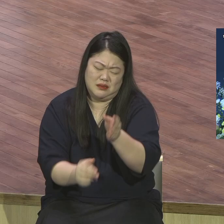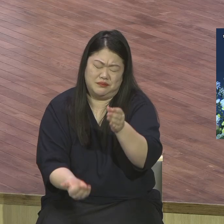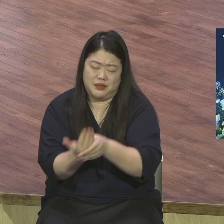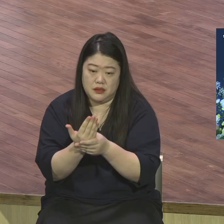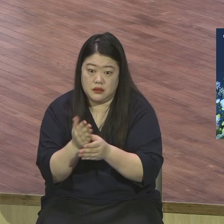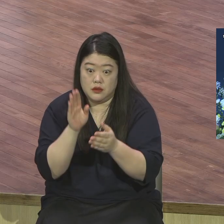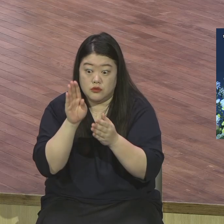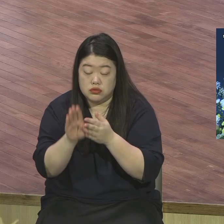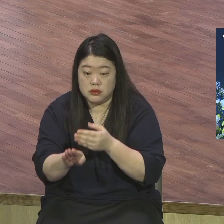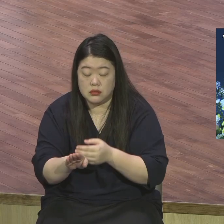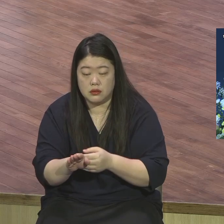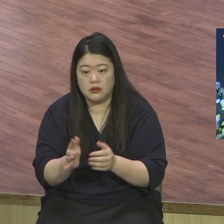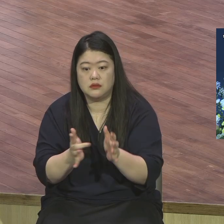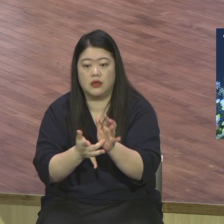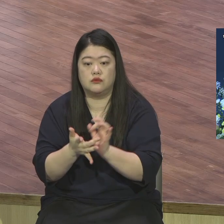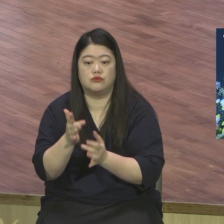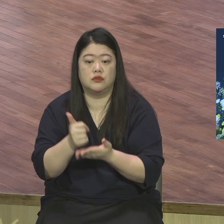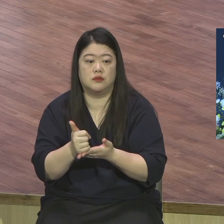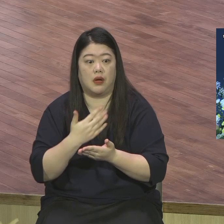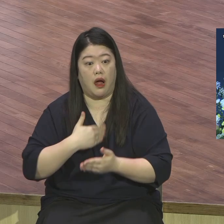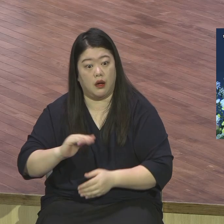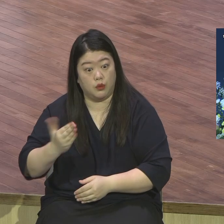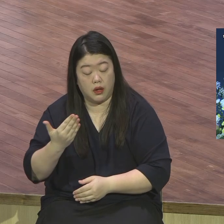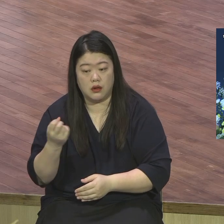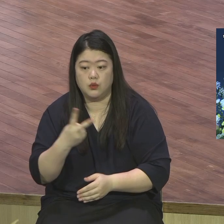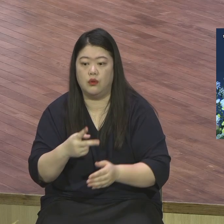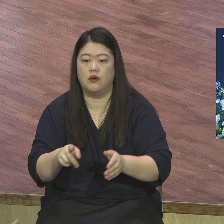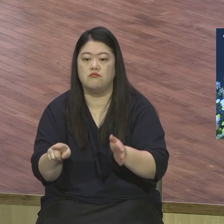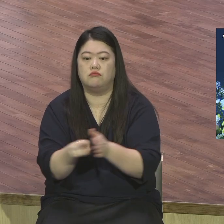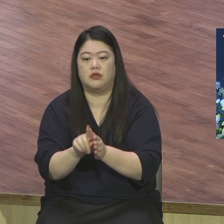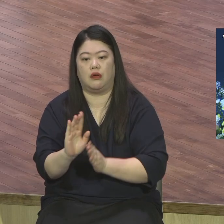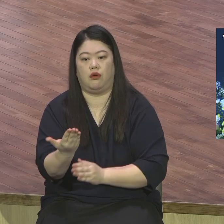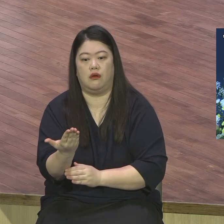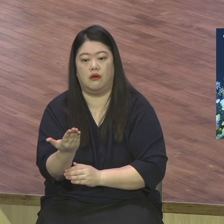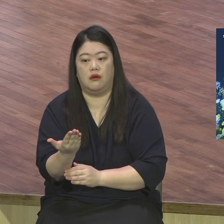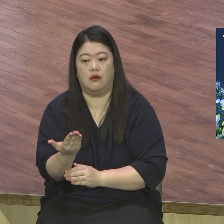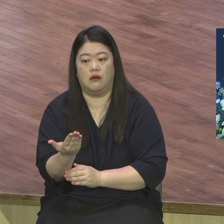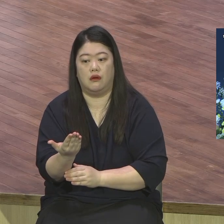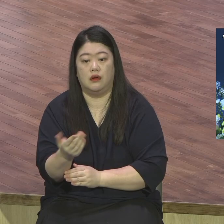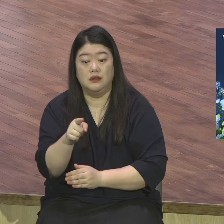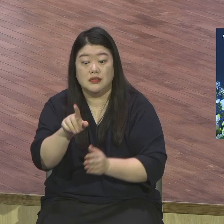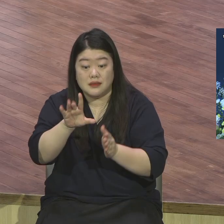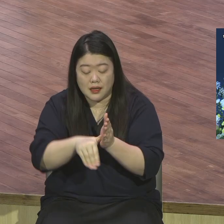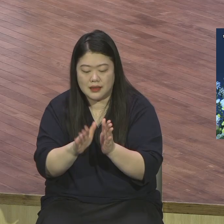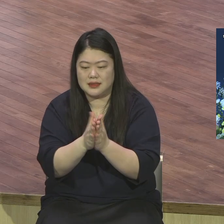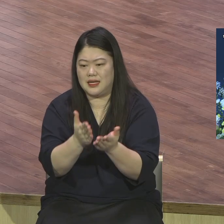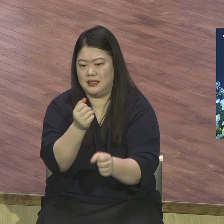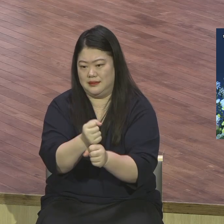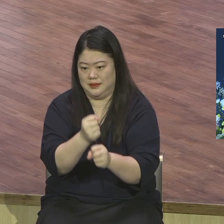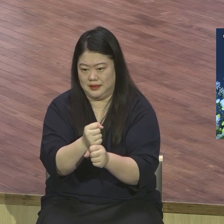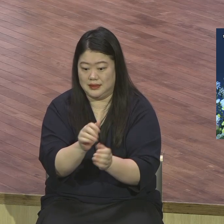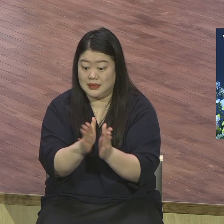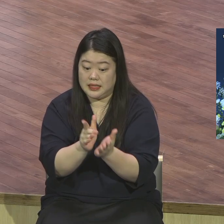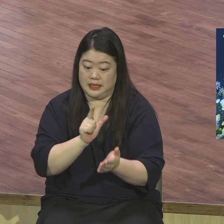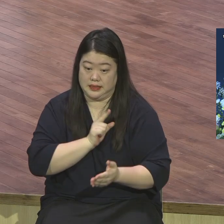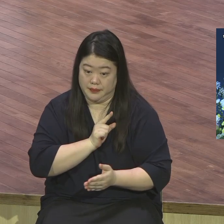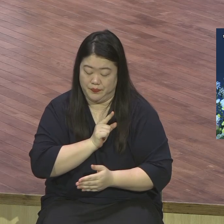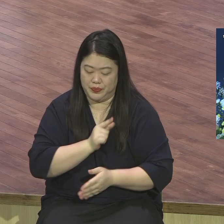그가 책을 썼습니다. 본의겐 거듭남이라는 책을 그렇게 쓰면서 워터게이트